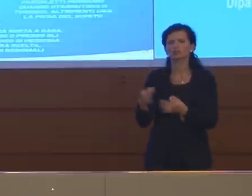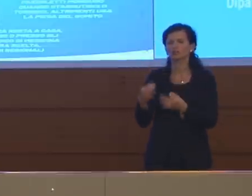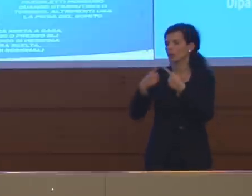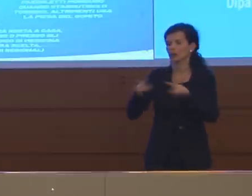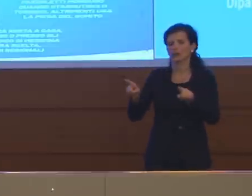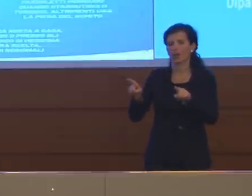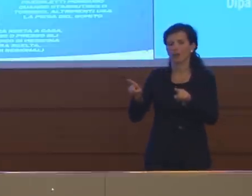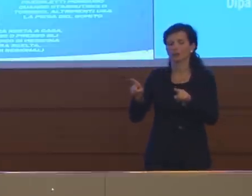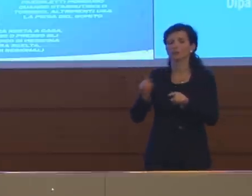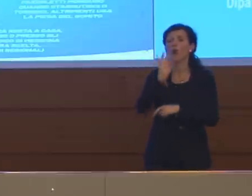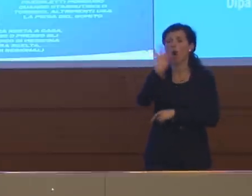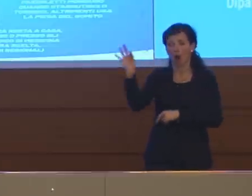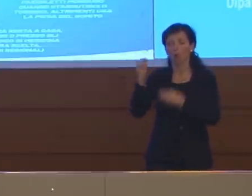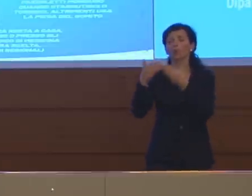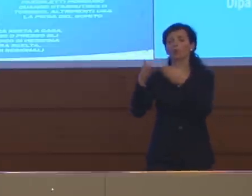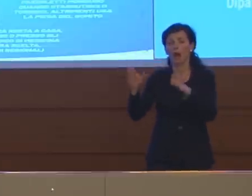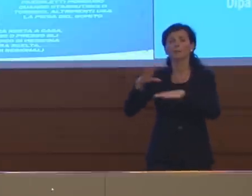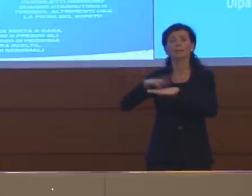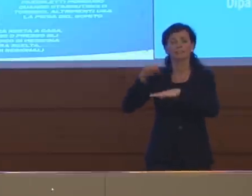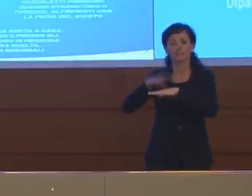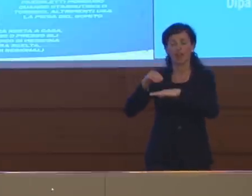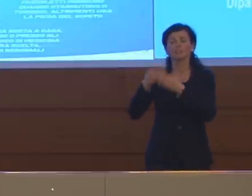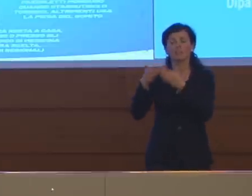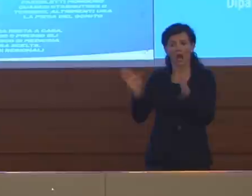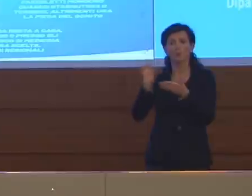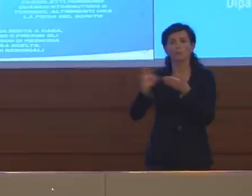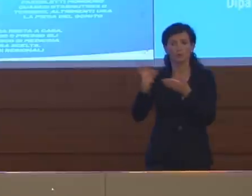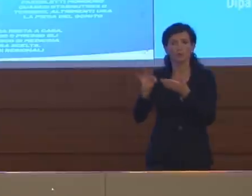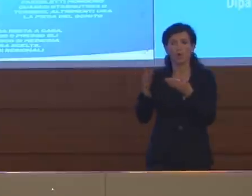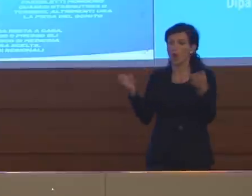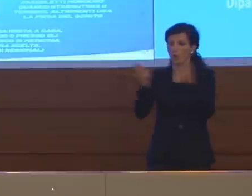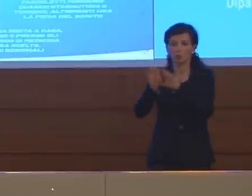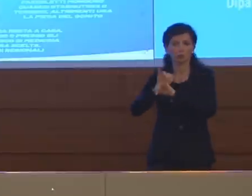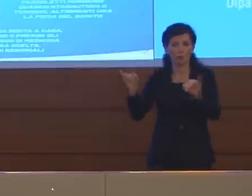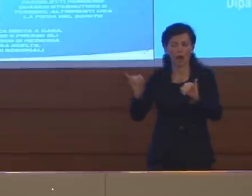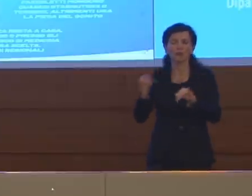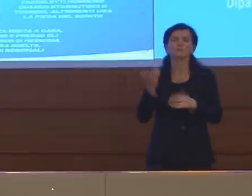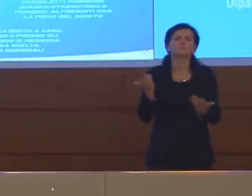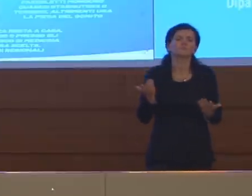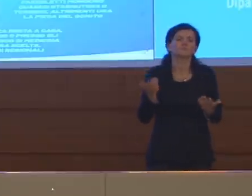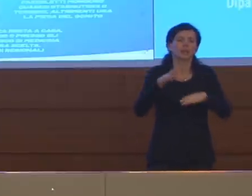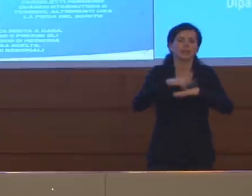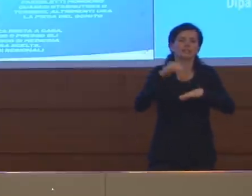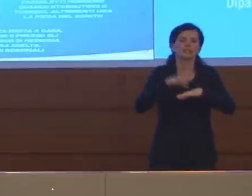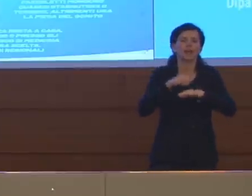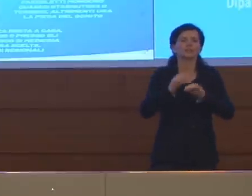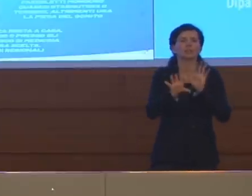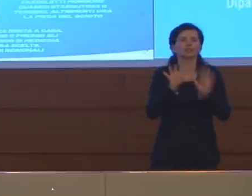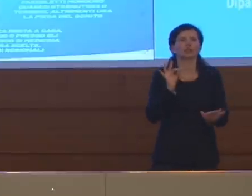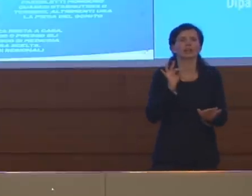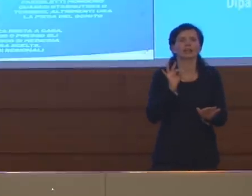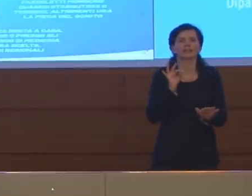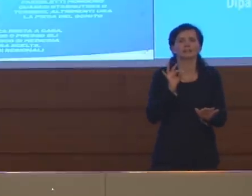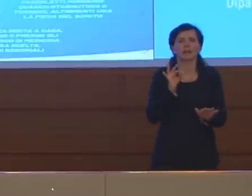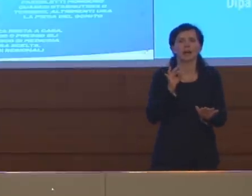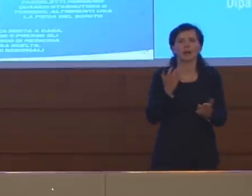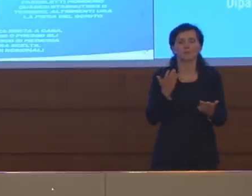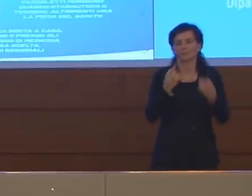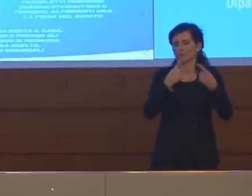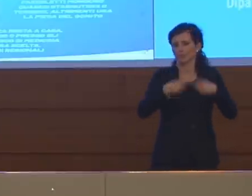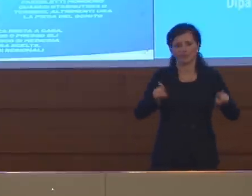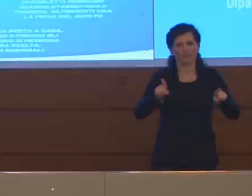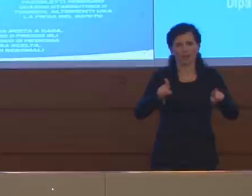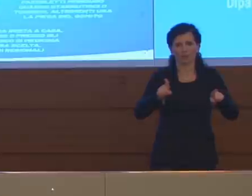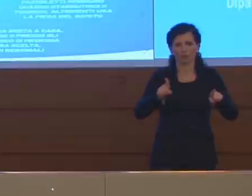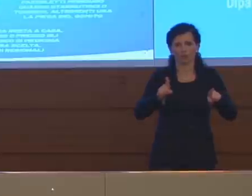riaprendo alcuni paesi come la Svezia non hanno mai chiuso le scuole? La Svezia ha fatto delle scelte molto diverse